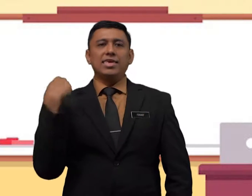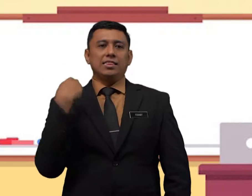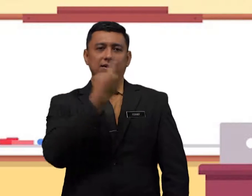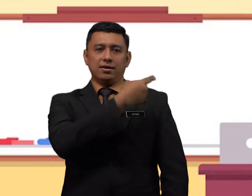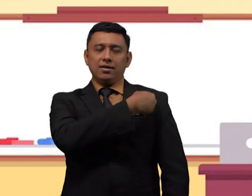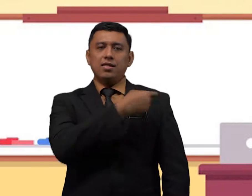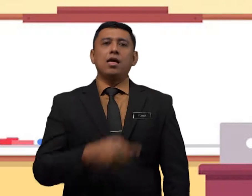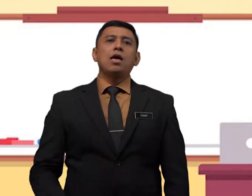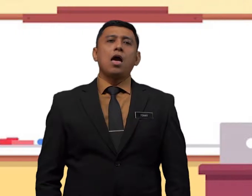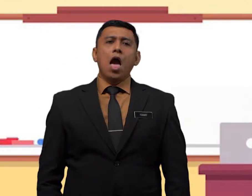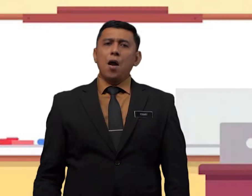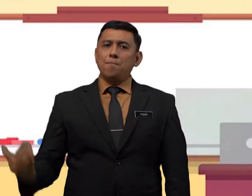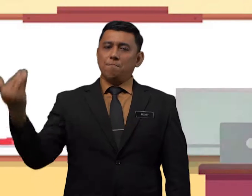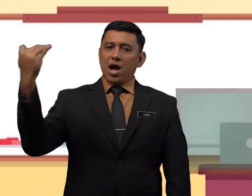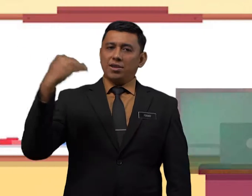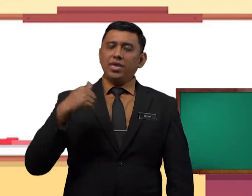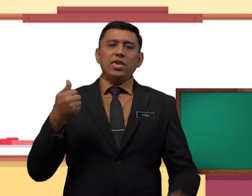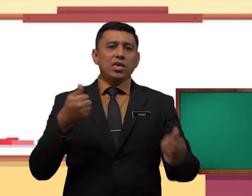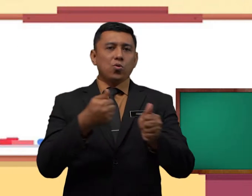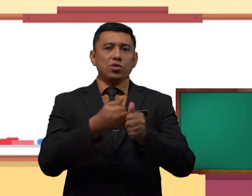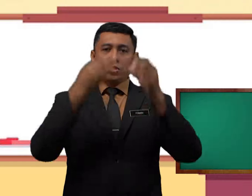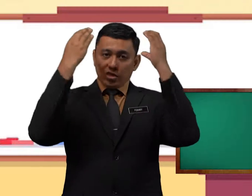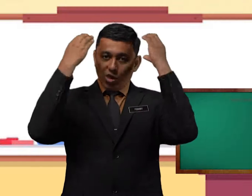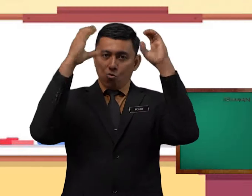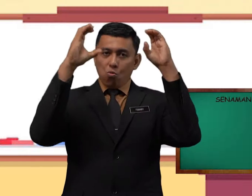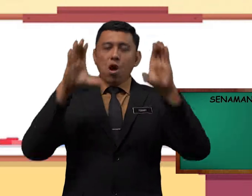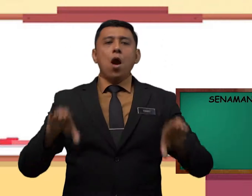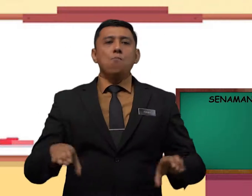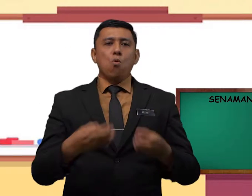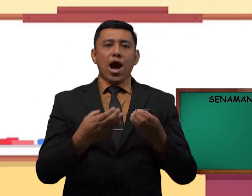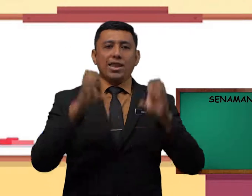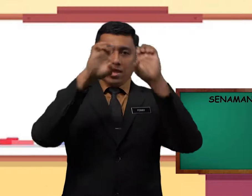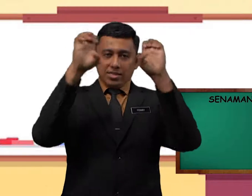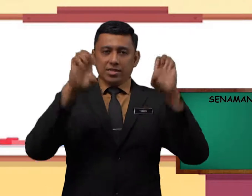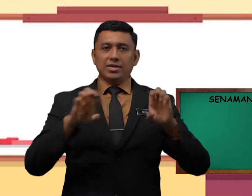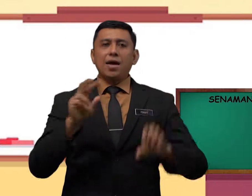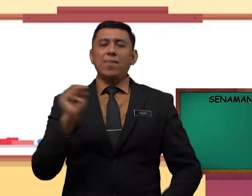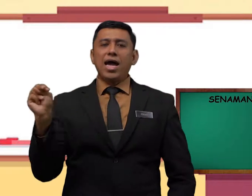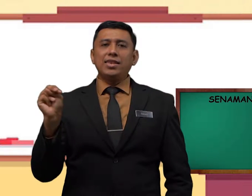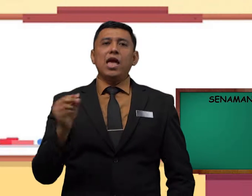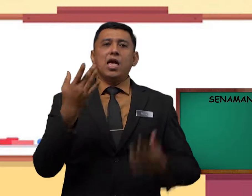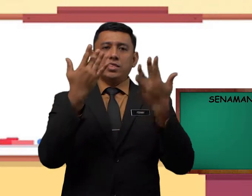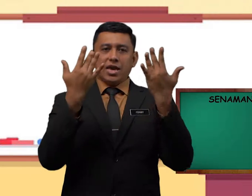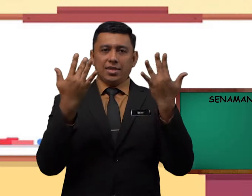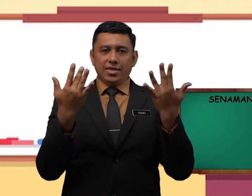kita, mari ikut Cikgu buat senaman jari.